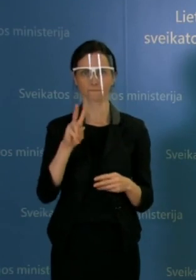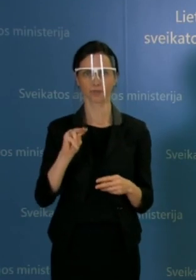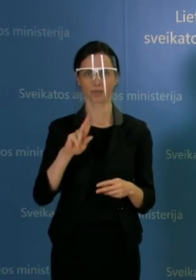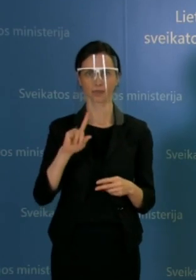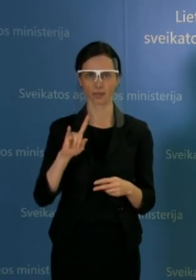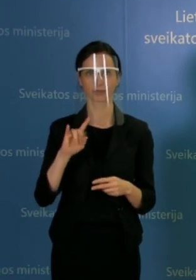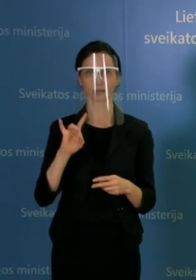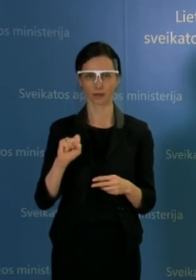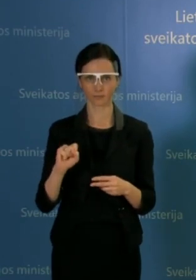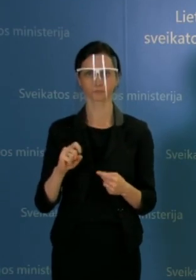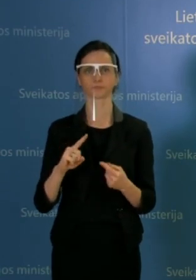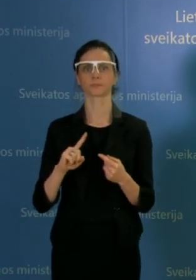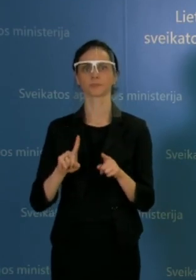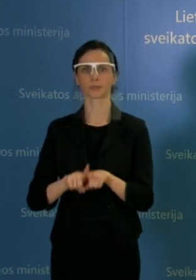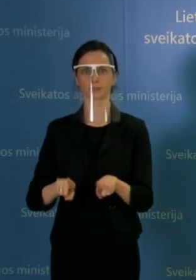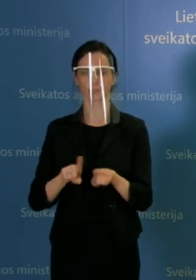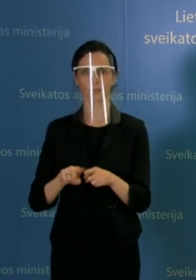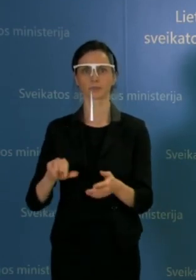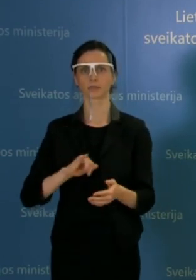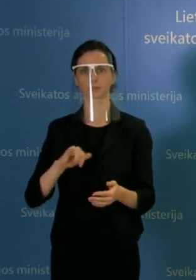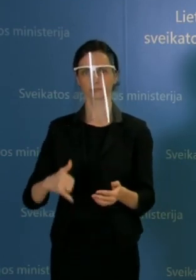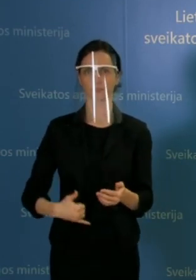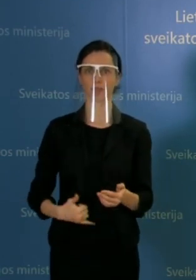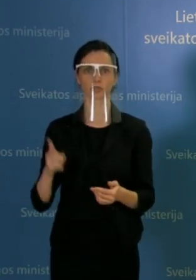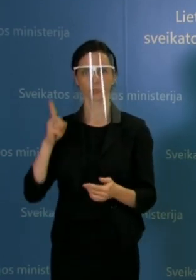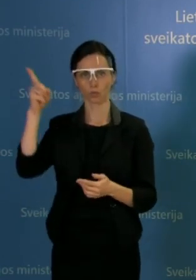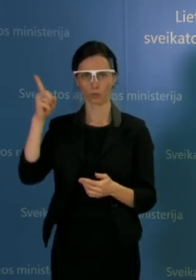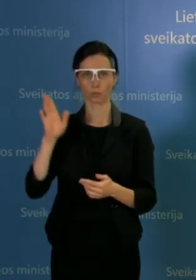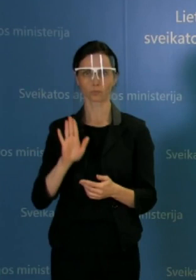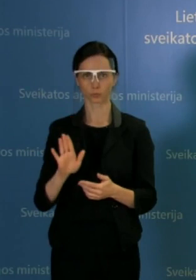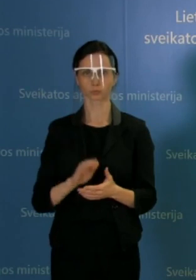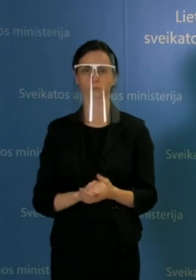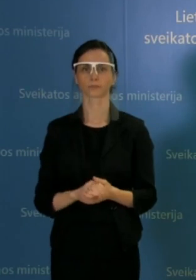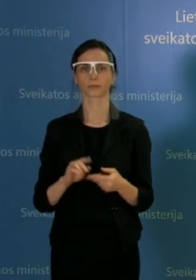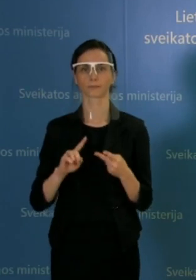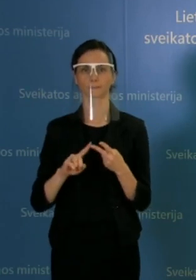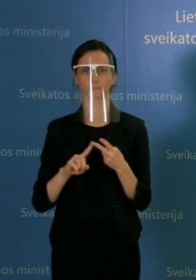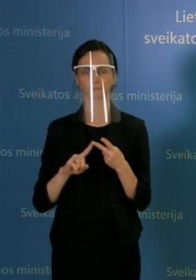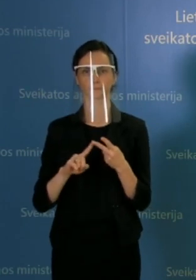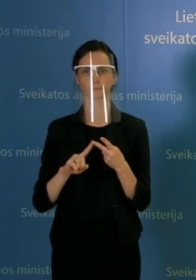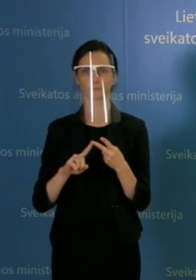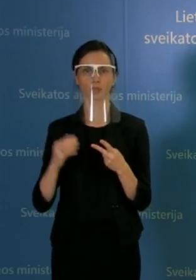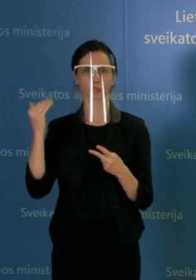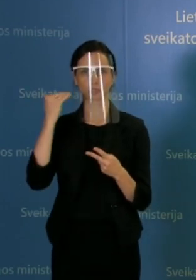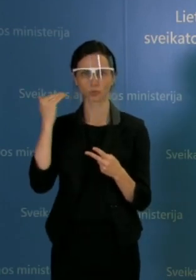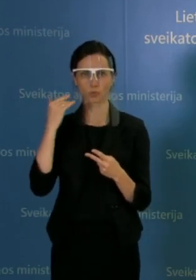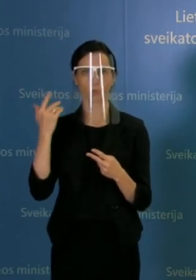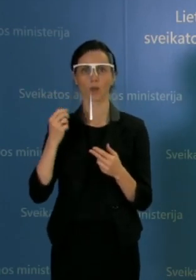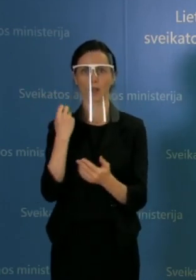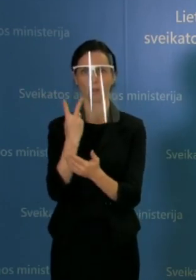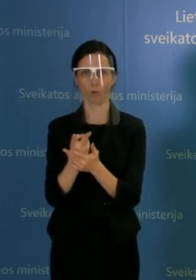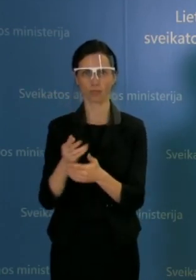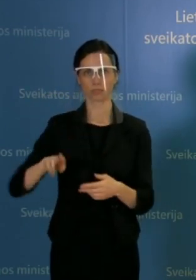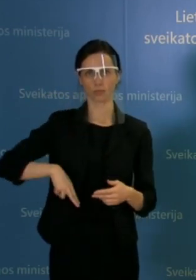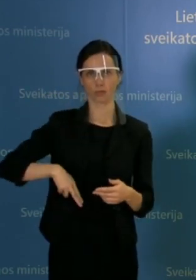Šiandien taip pat turime svečią nuotolinių būdų prisijungusi Respublikinės Šiaulių ligoninės direktorių